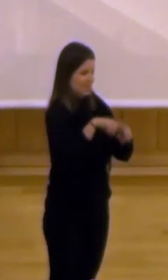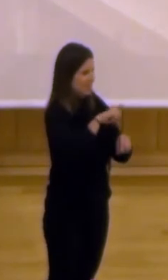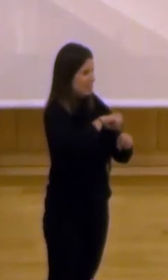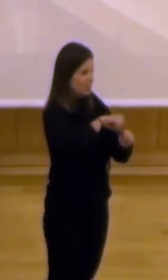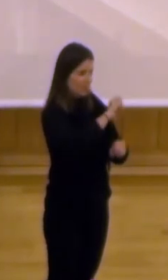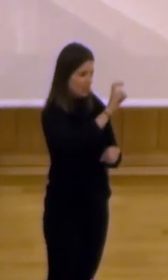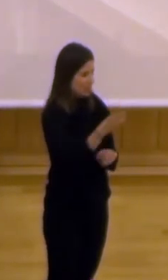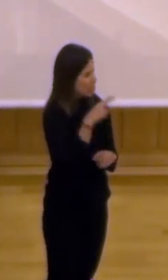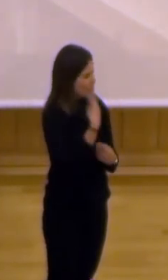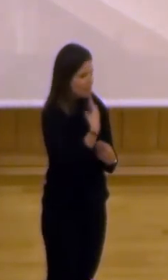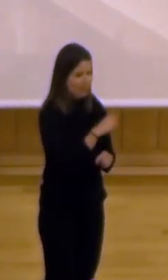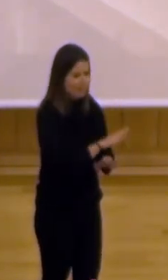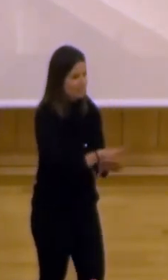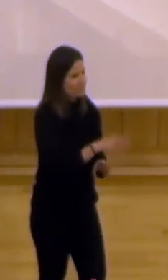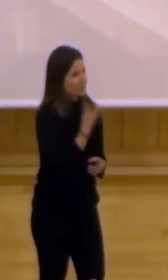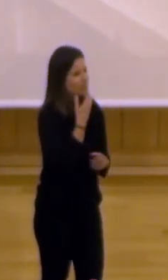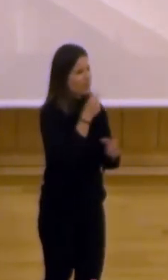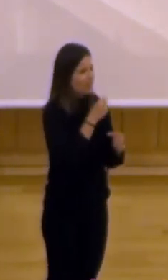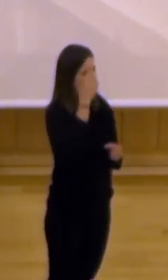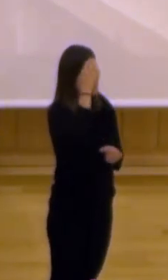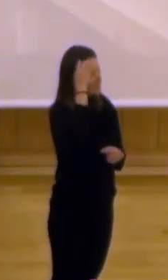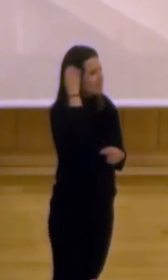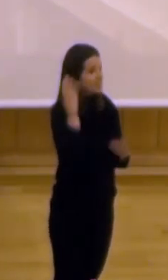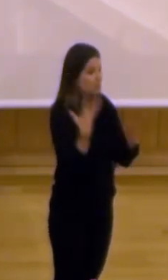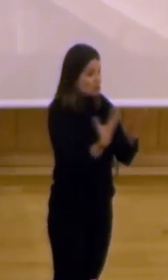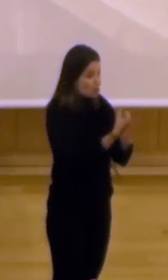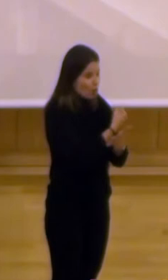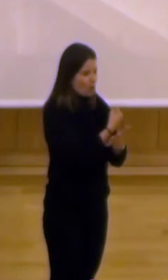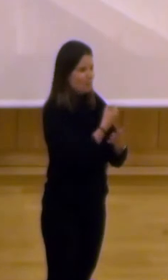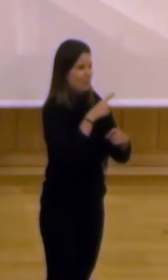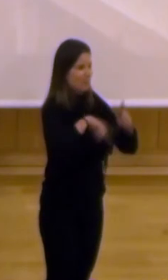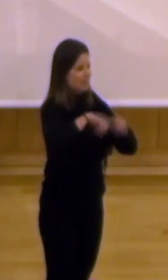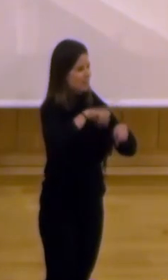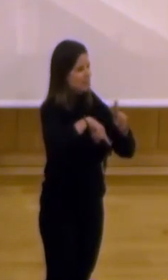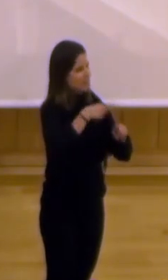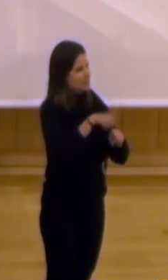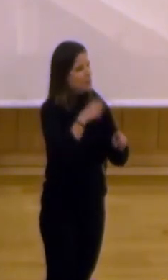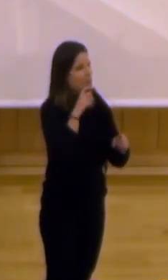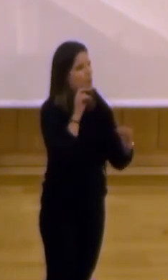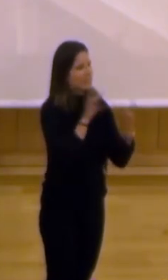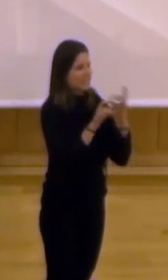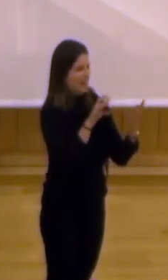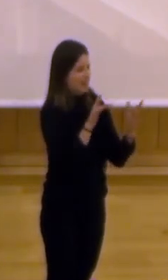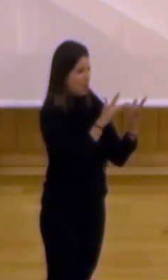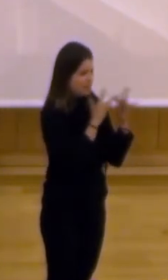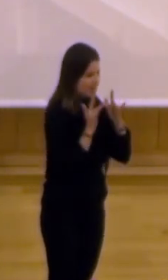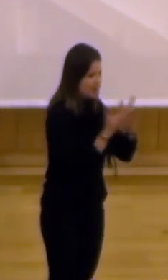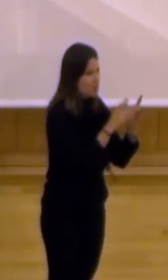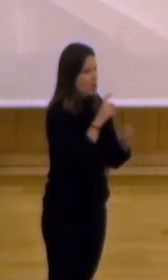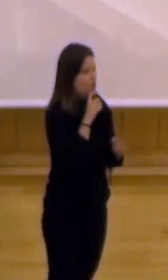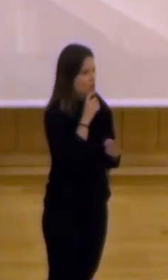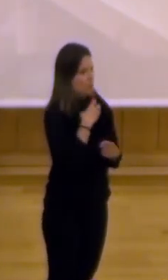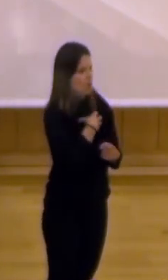abono mucho más débil, bueno, en fin, todo eso dependía mucho de las interacciones, de cómo